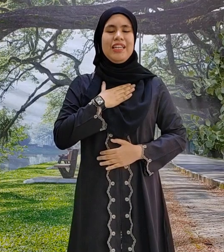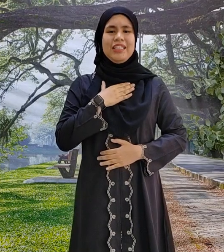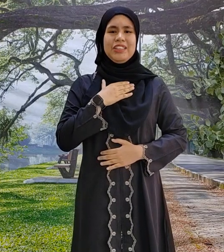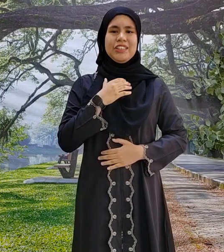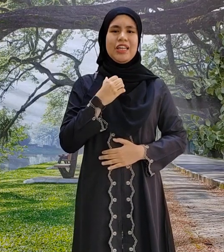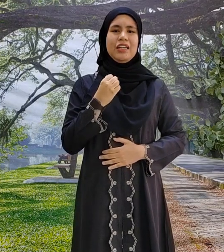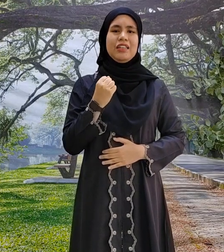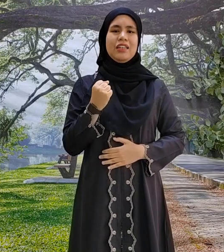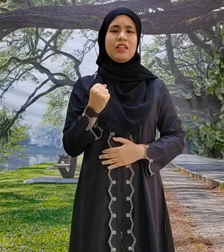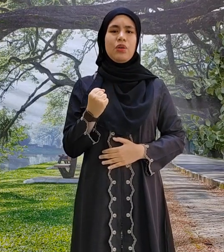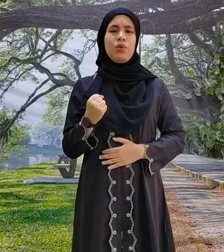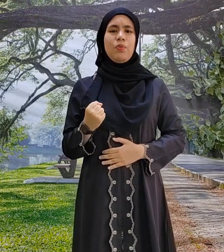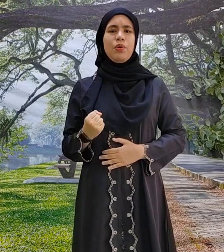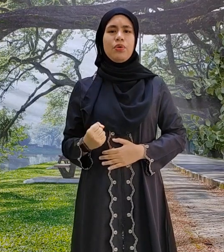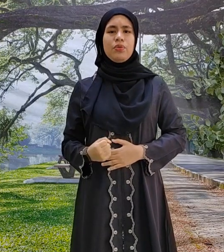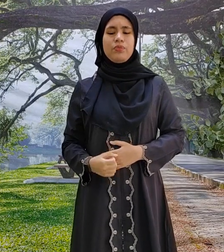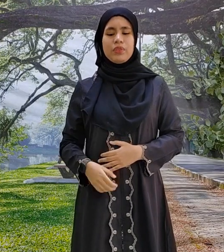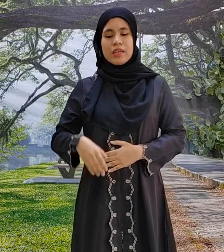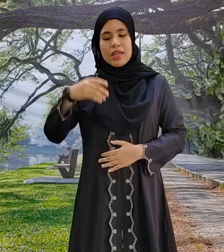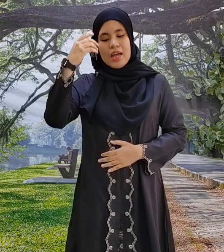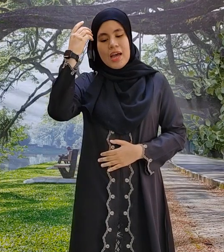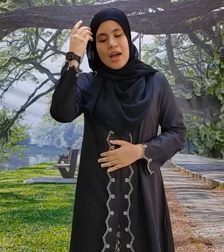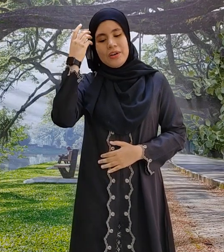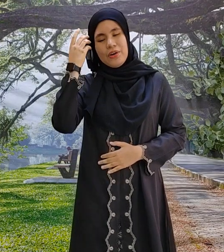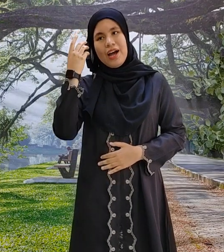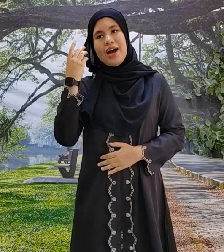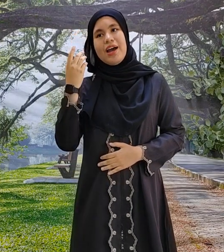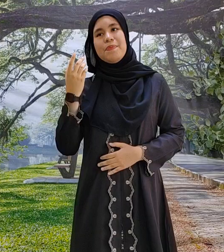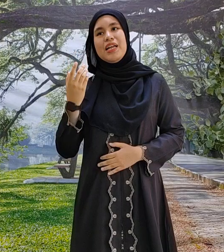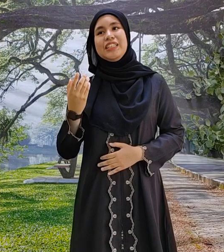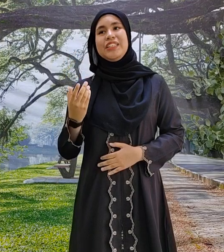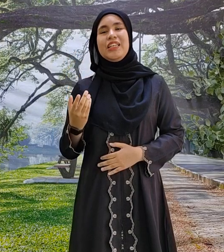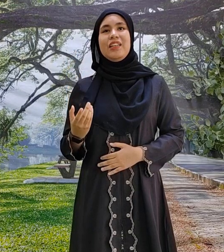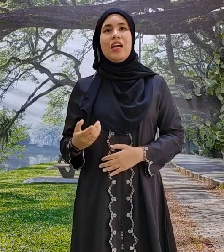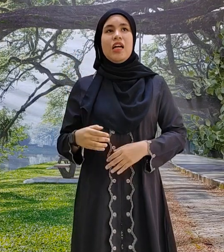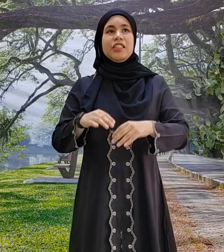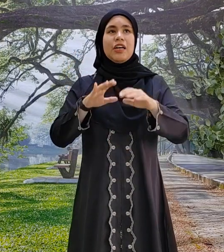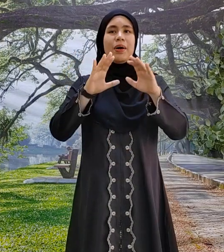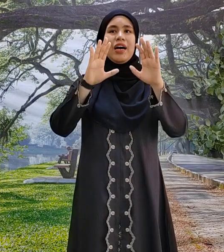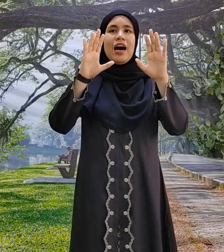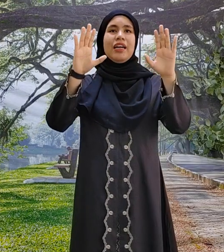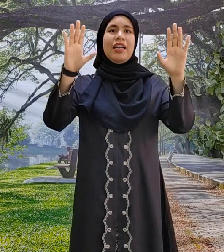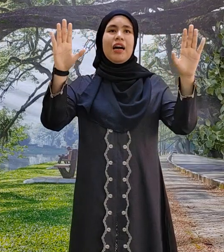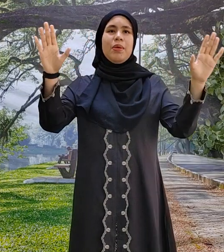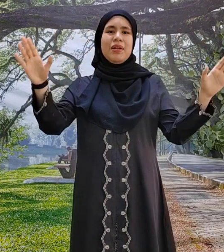insan yang terkubur Aduhai Palestine, saban hari kami